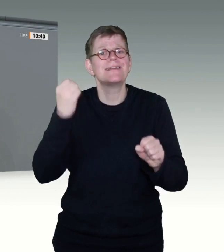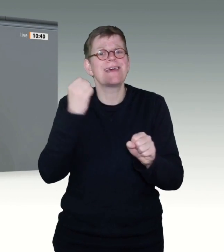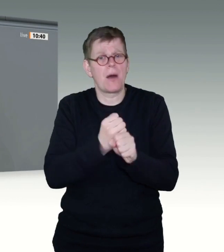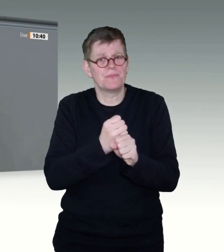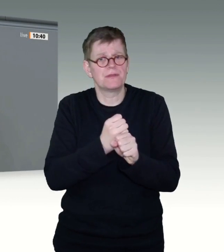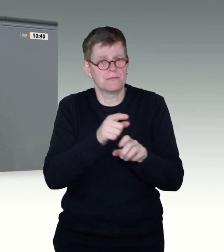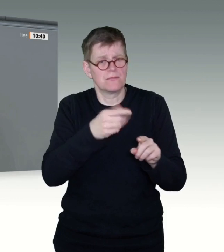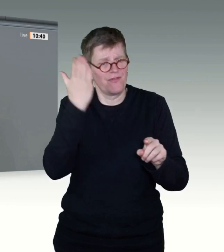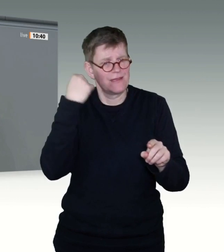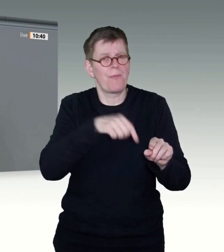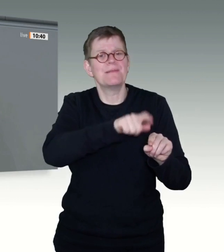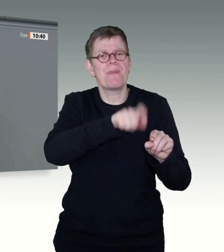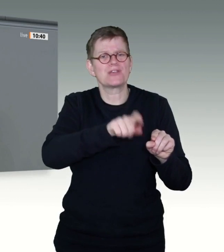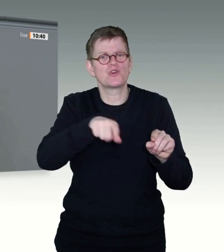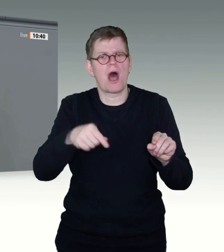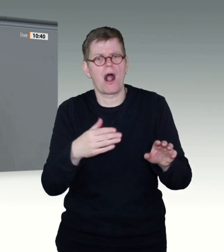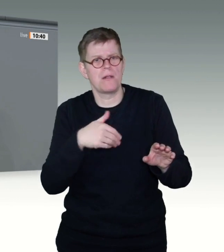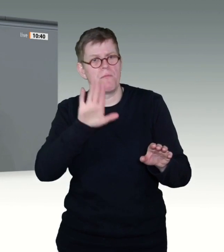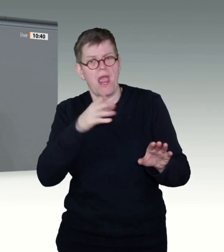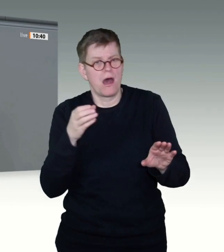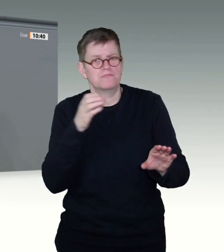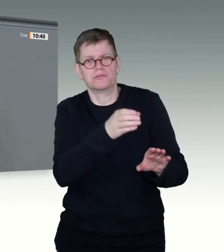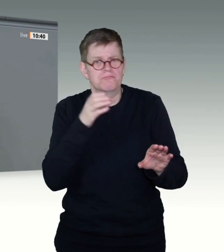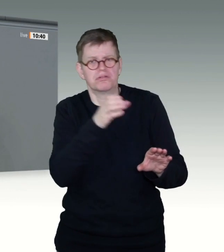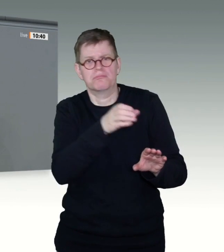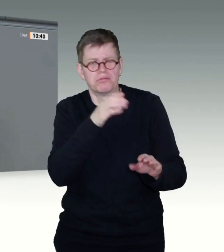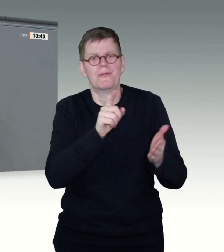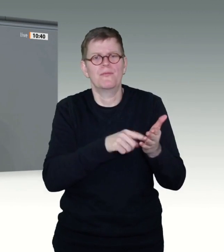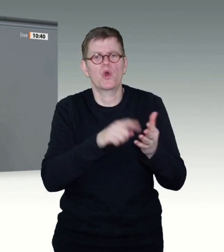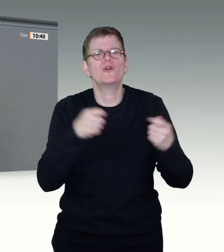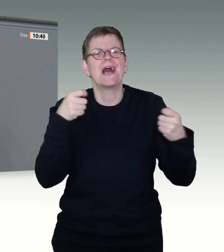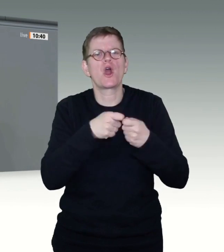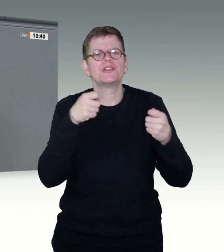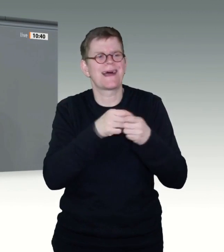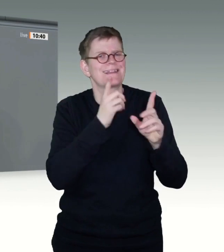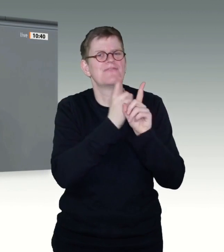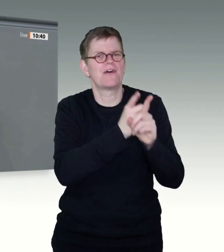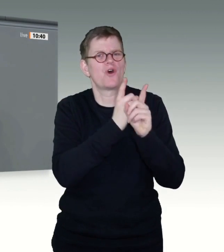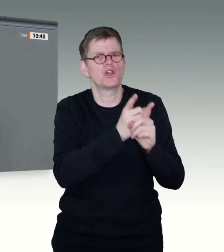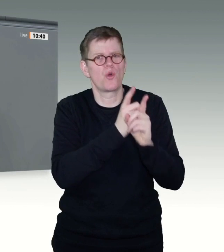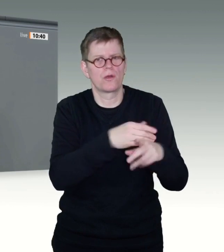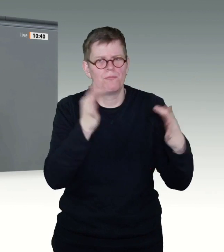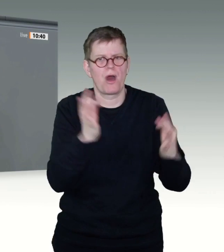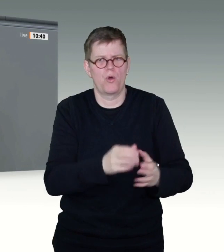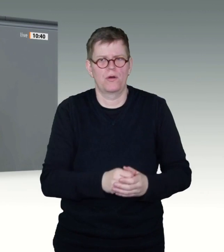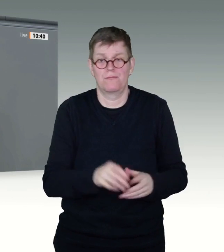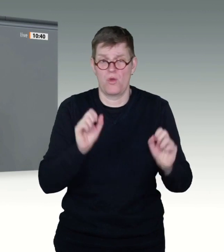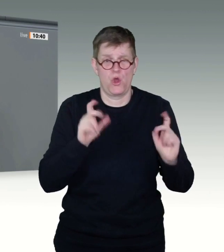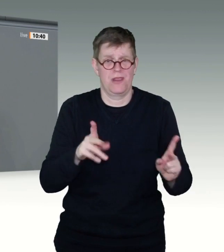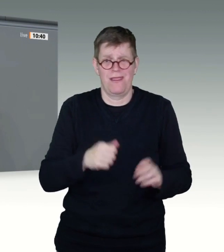Liebe Kolleginnen und Kollegen, dann müssen wir eben wieder die Bundeswehr oder Studierende bitten, Telefonlisten abzuarbeiten. In der